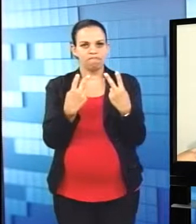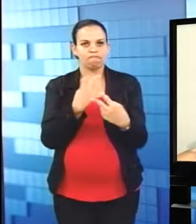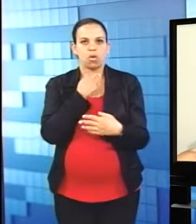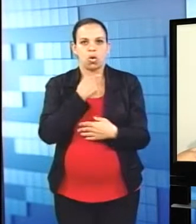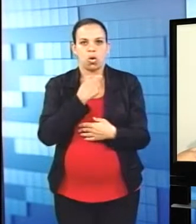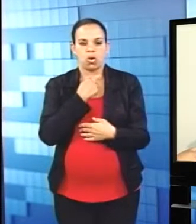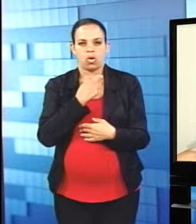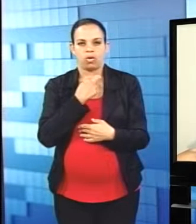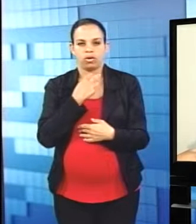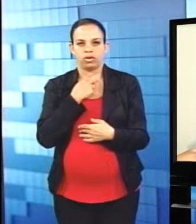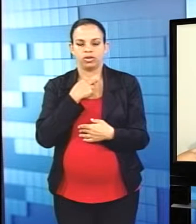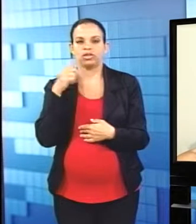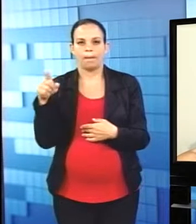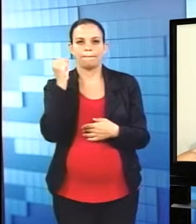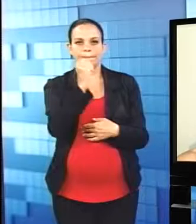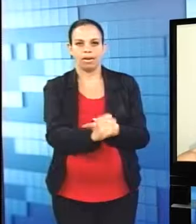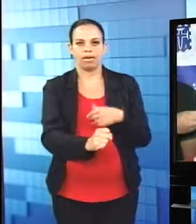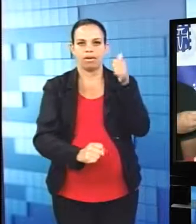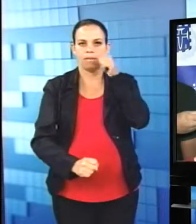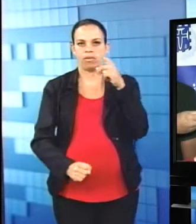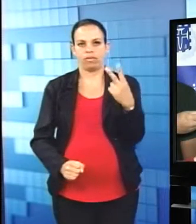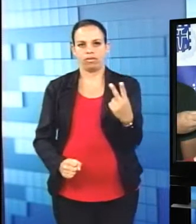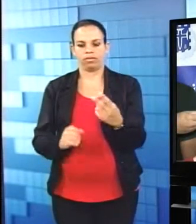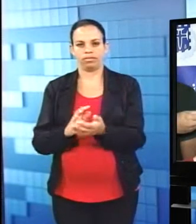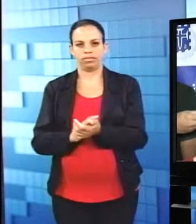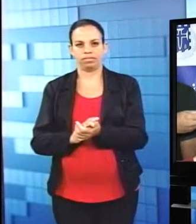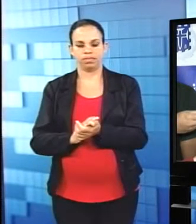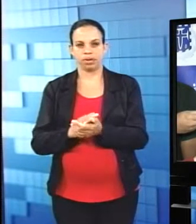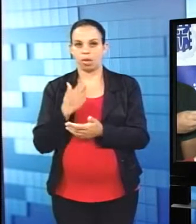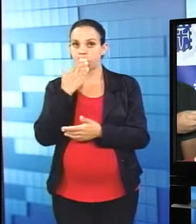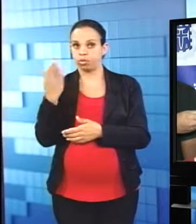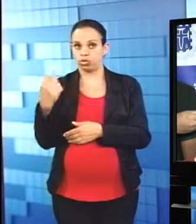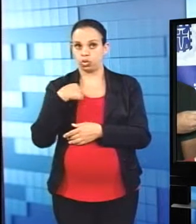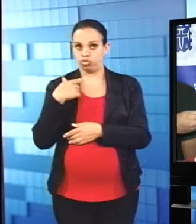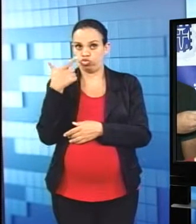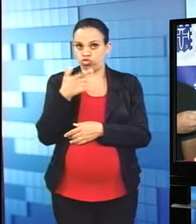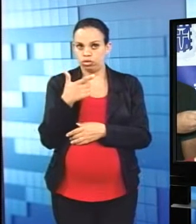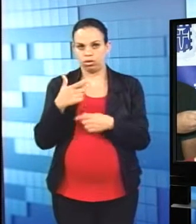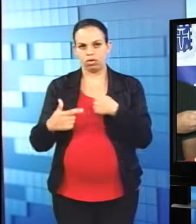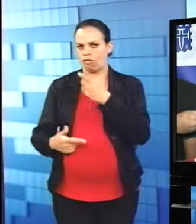terça-feira. A motivação do duplo homicídio pode ter sido vingança.